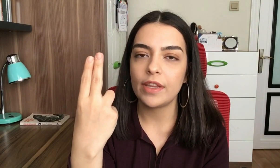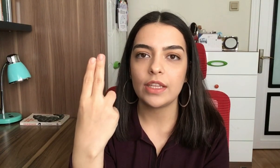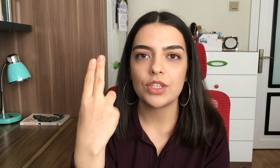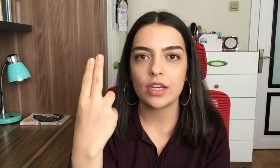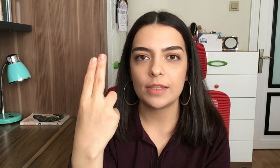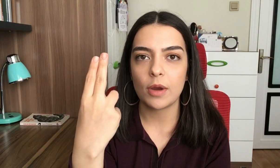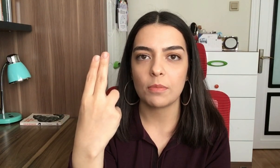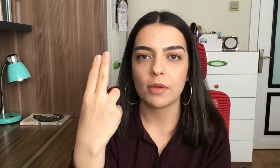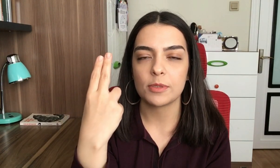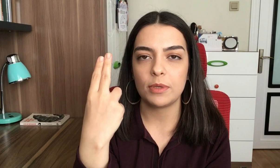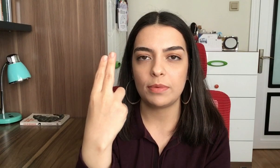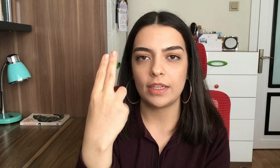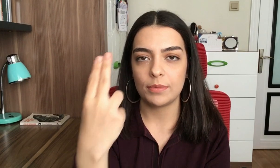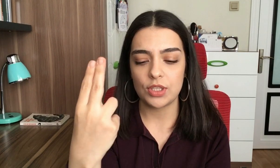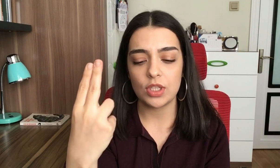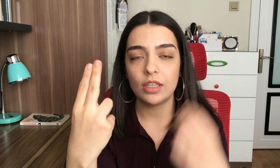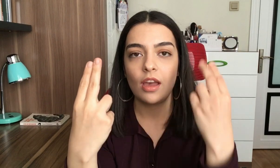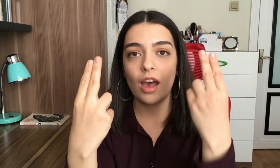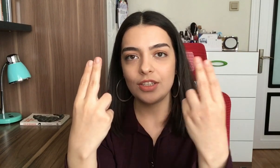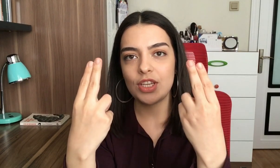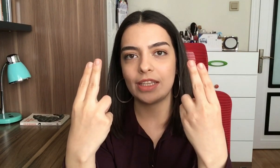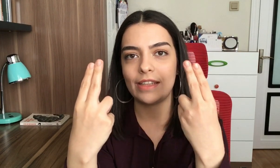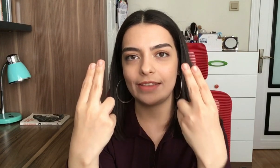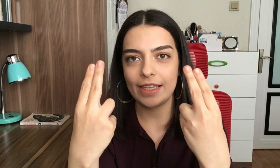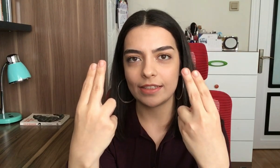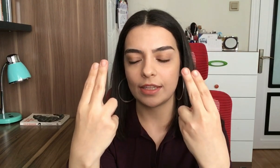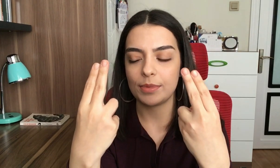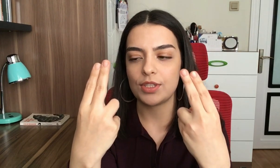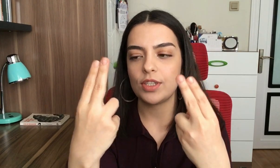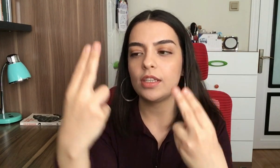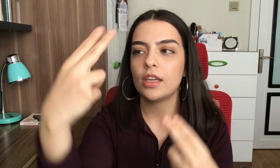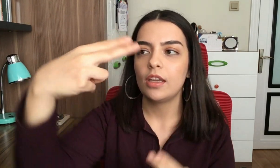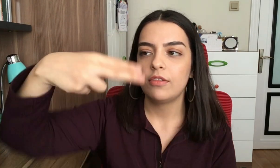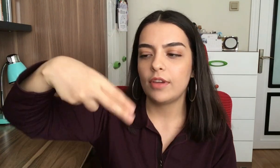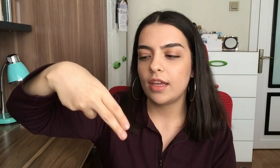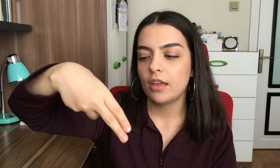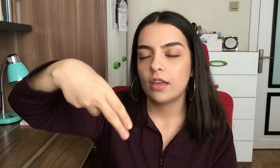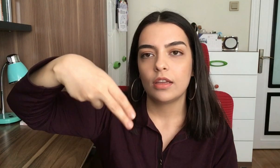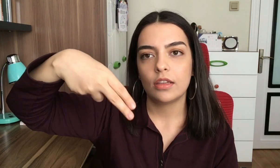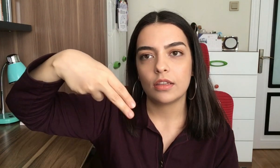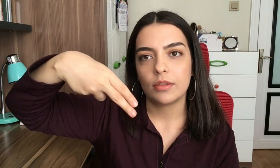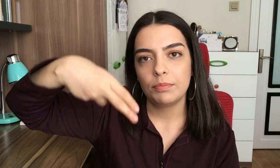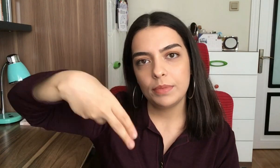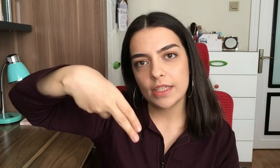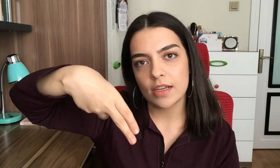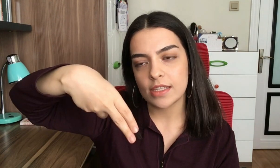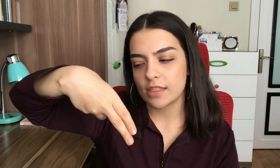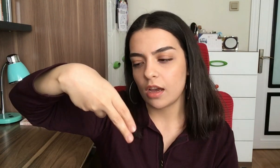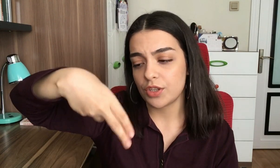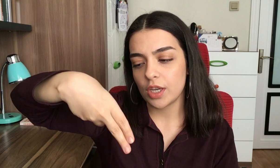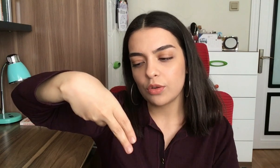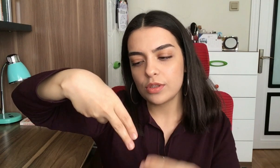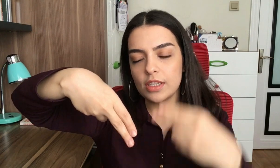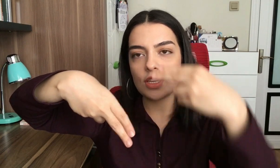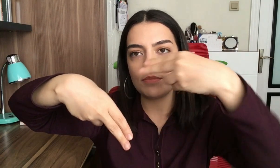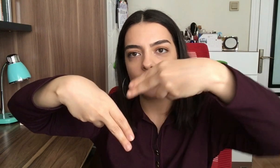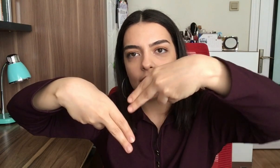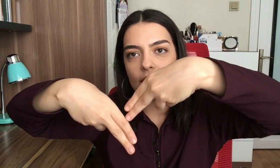işaret parmağımız birbiriyle bitişik. Aynı şekilde diğerini de bitişik. Ve bir tanesini aşağı göstereceğim. Diğerini